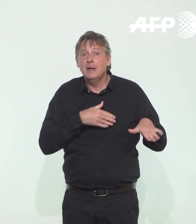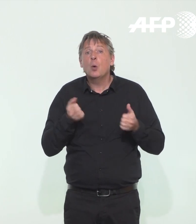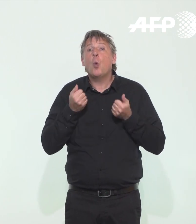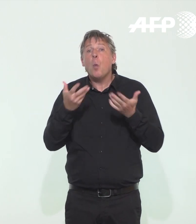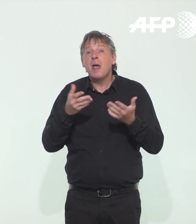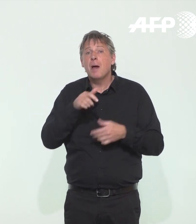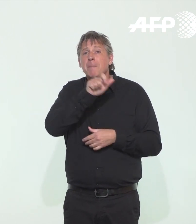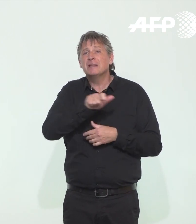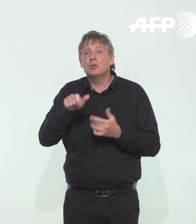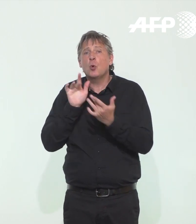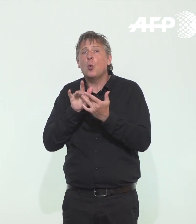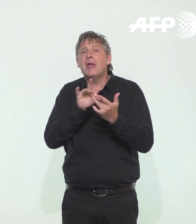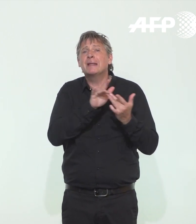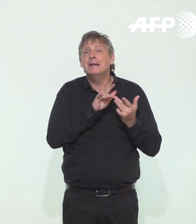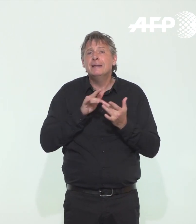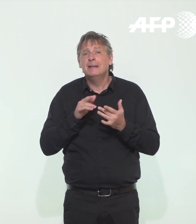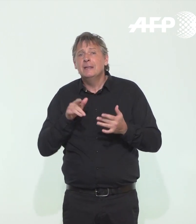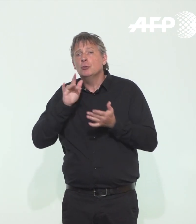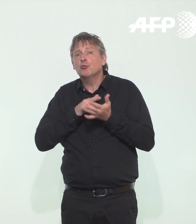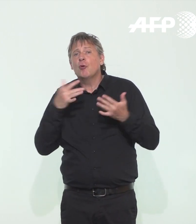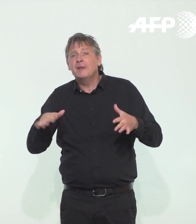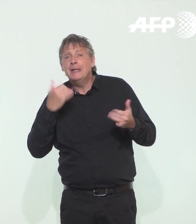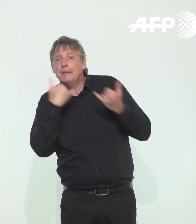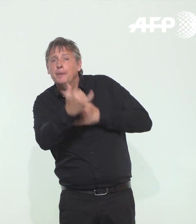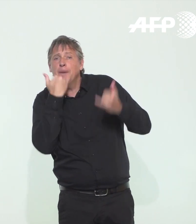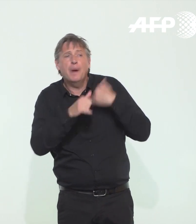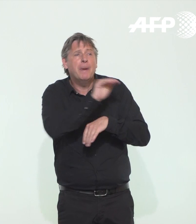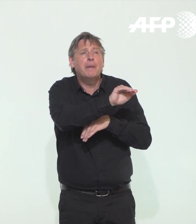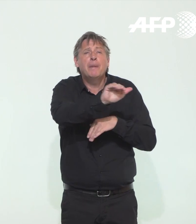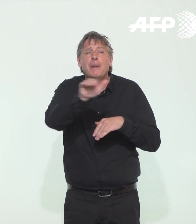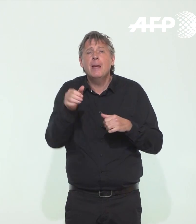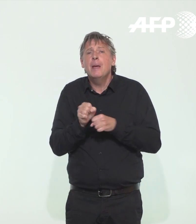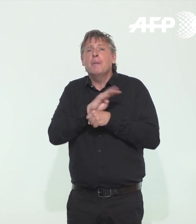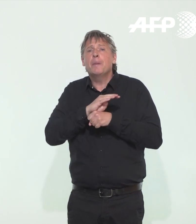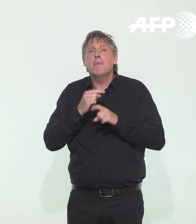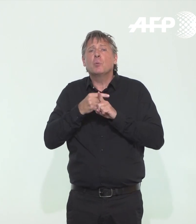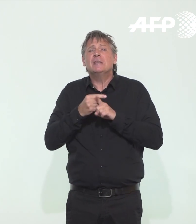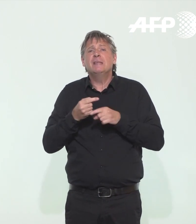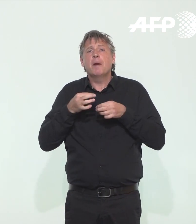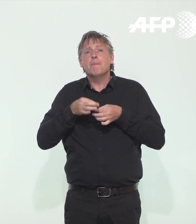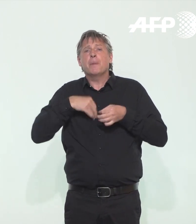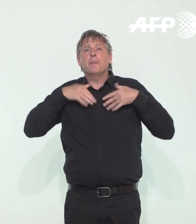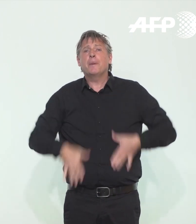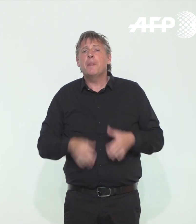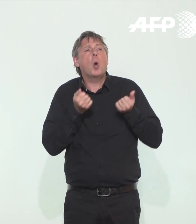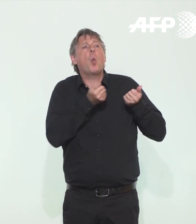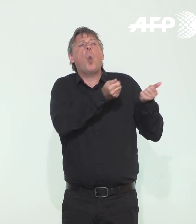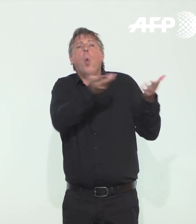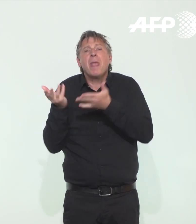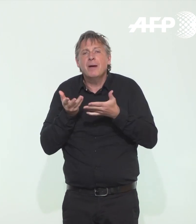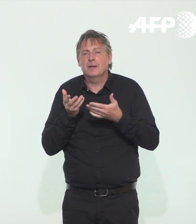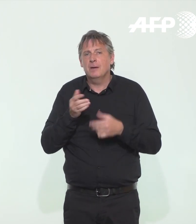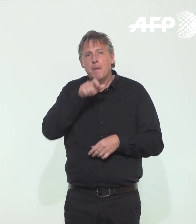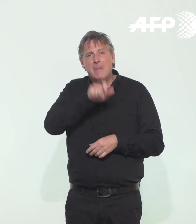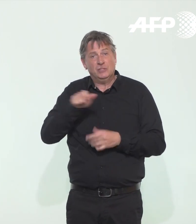personnes ont-elles été contactées puis dépistées grâce au dispositif ? Avec quel taux de positivité ? Alors, par définition, les personnes contacts sont